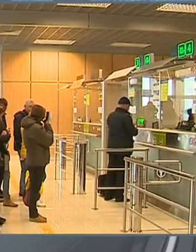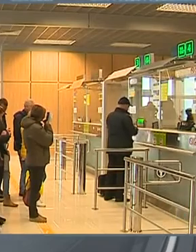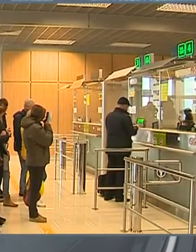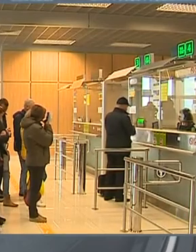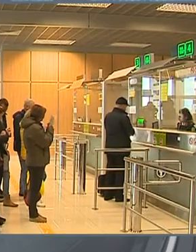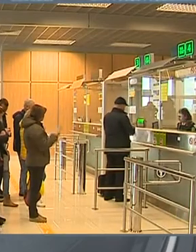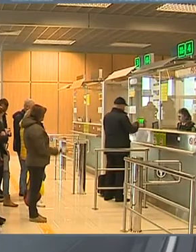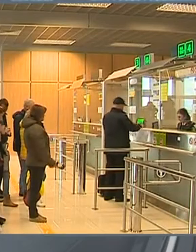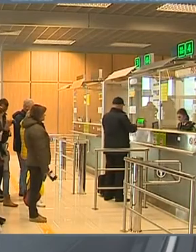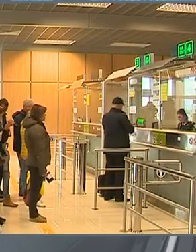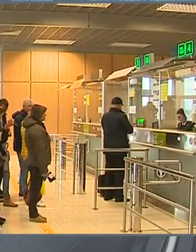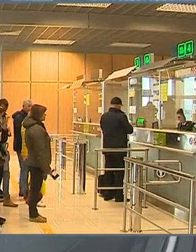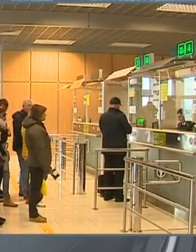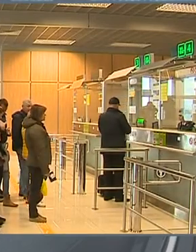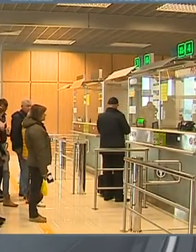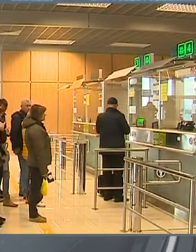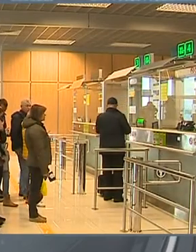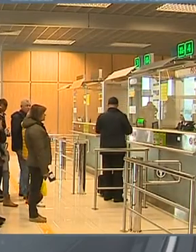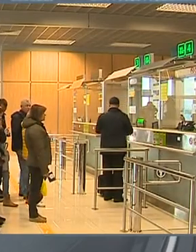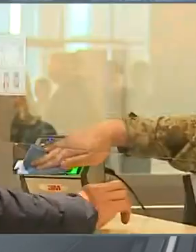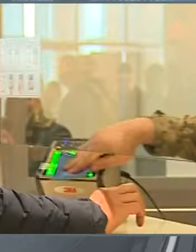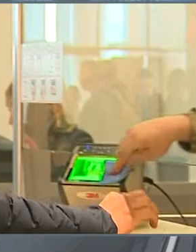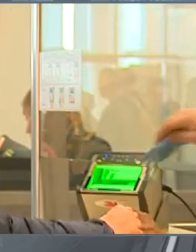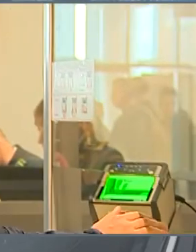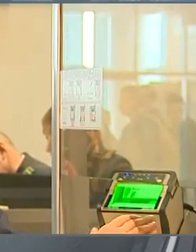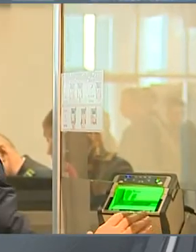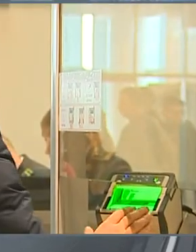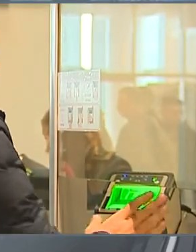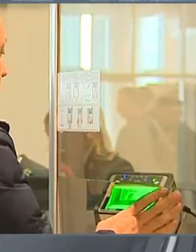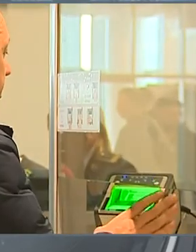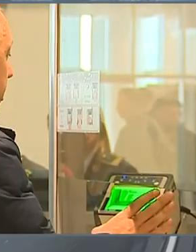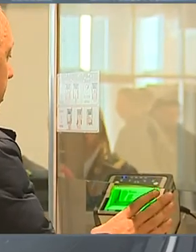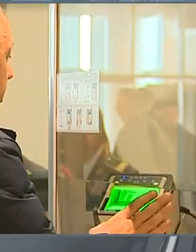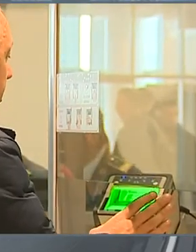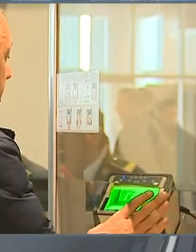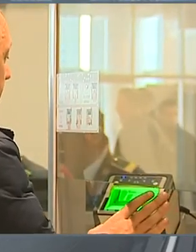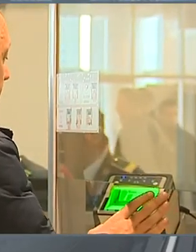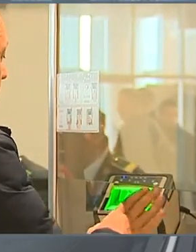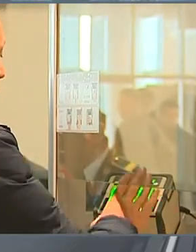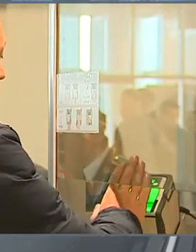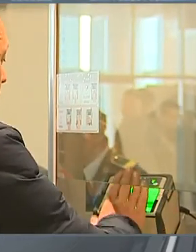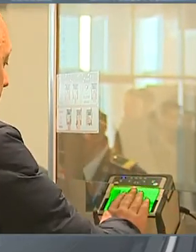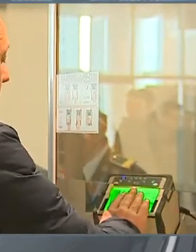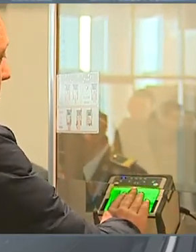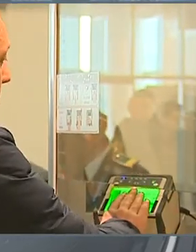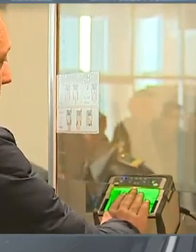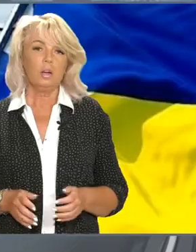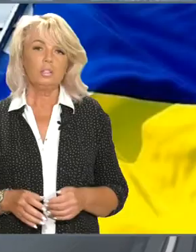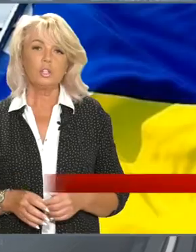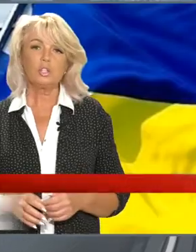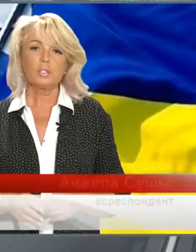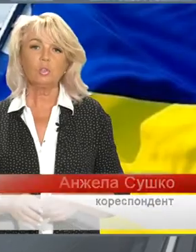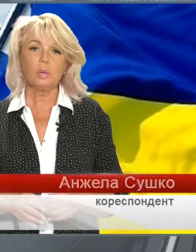зазначив Степанов, є виключення, зокрема для дипломатів та громадян, які їдуть на сезонну роботу або на навчання.